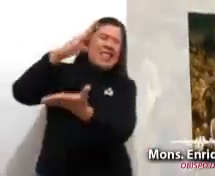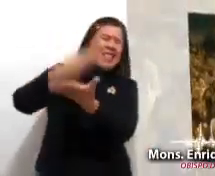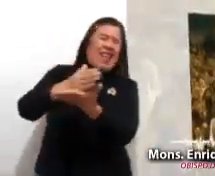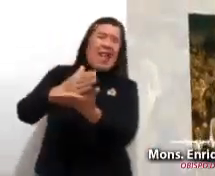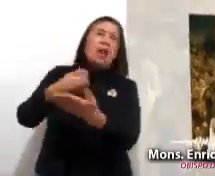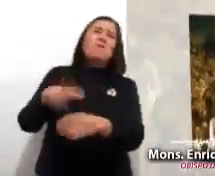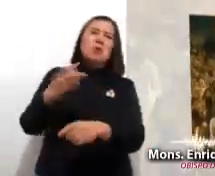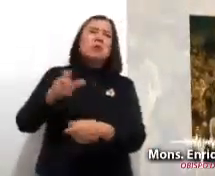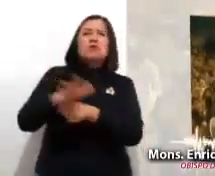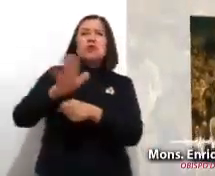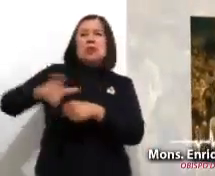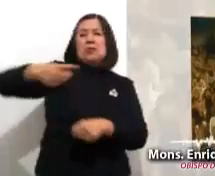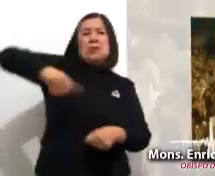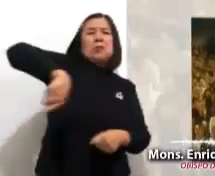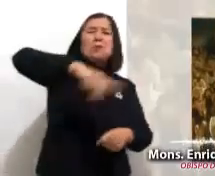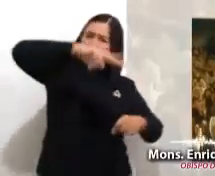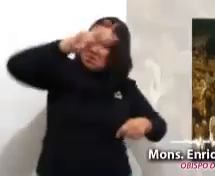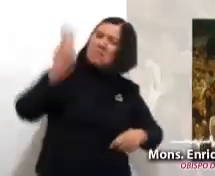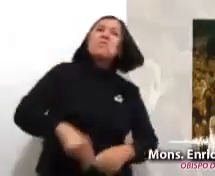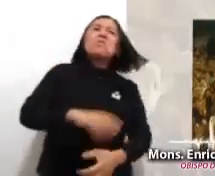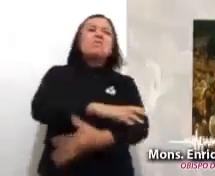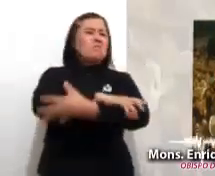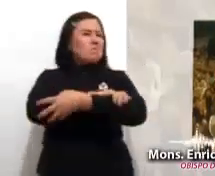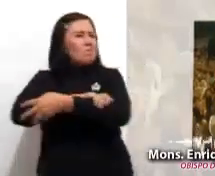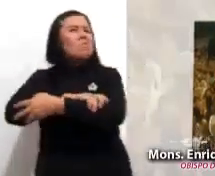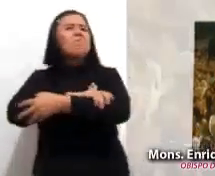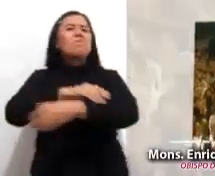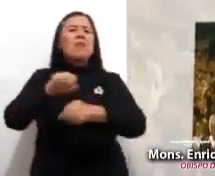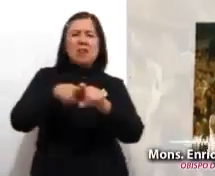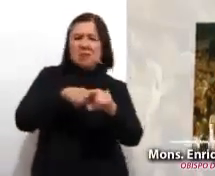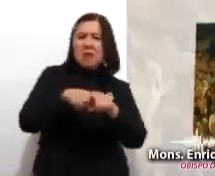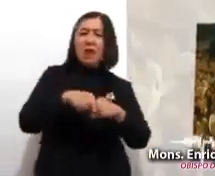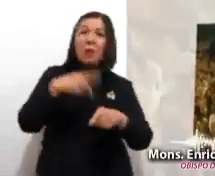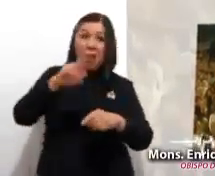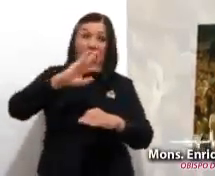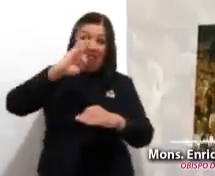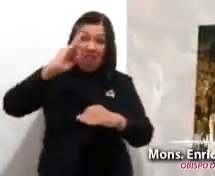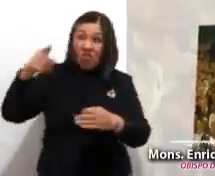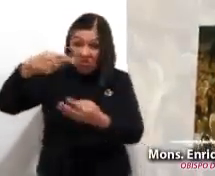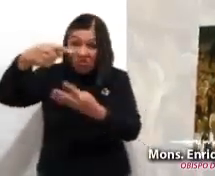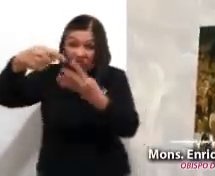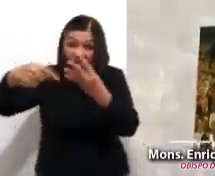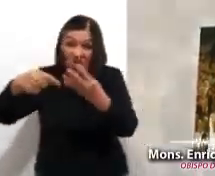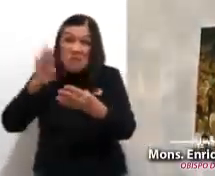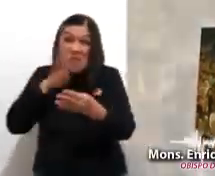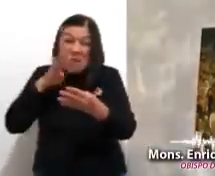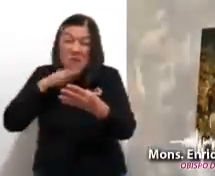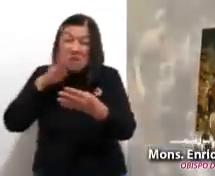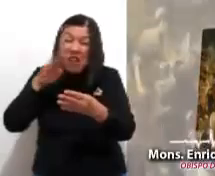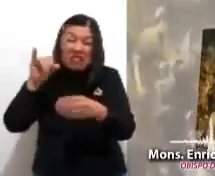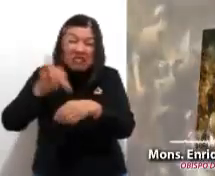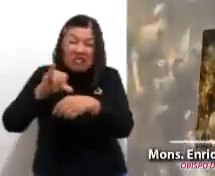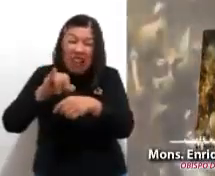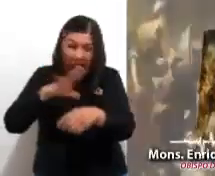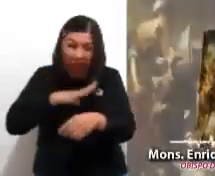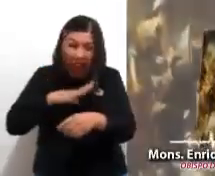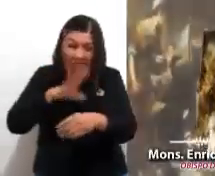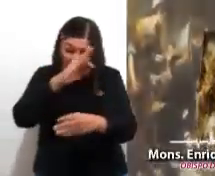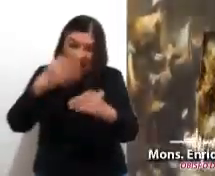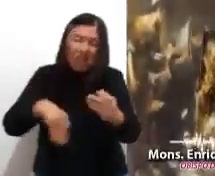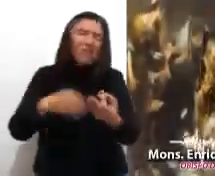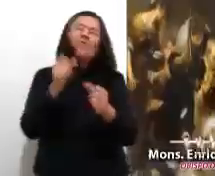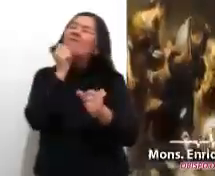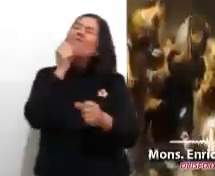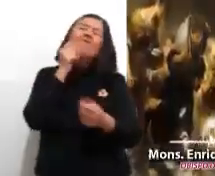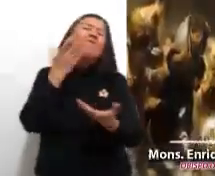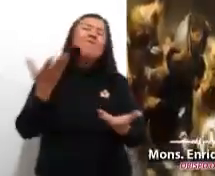alegría de sabernos todos, hermanos. Pero no, no han concluido todas estas desgracias que sufre nuestro